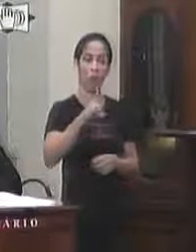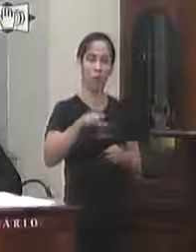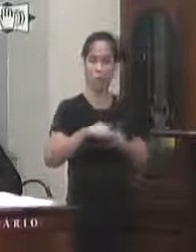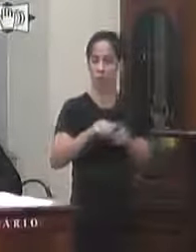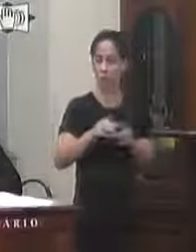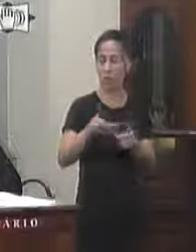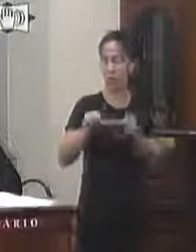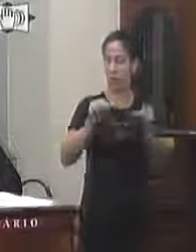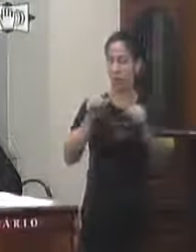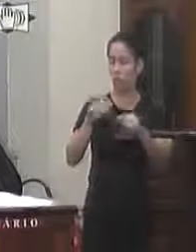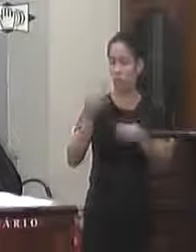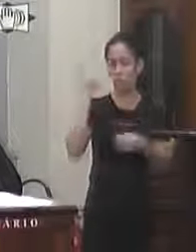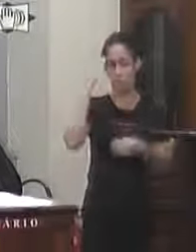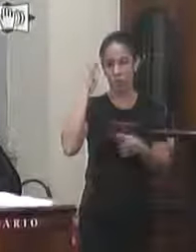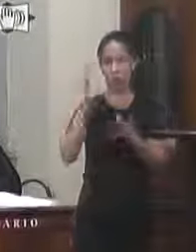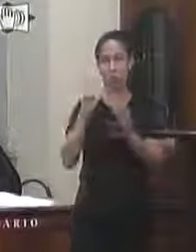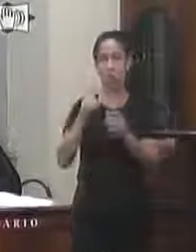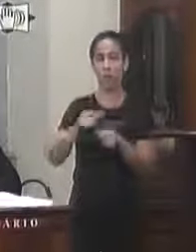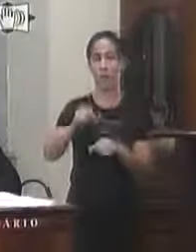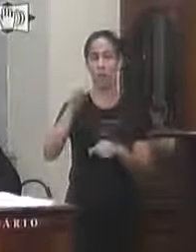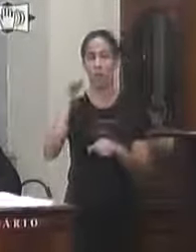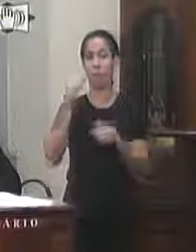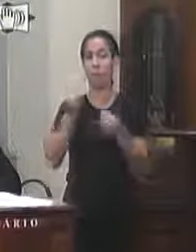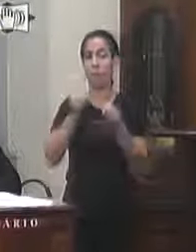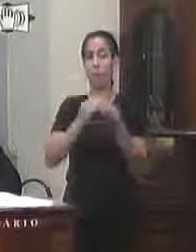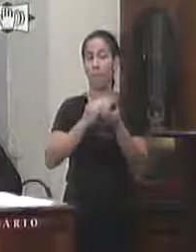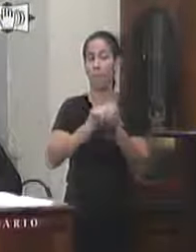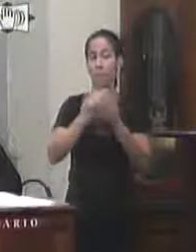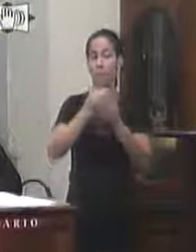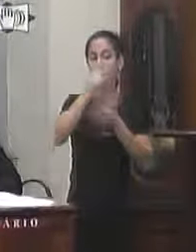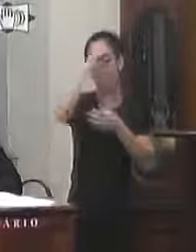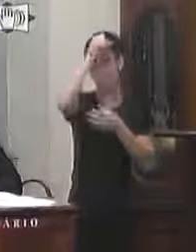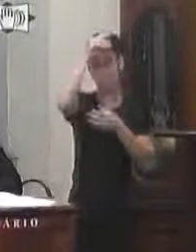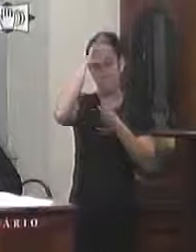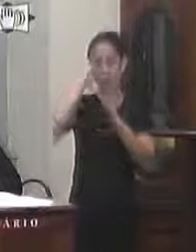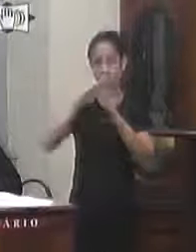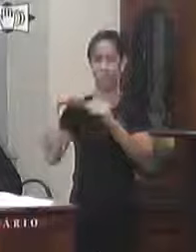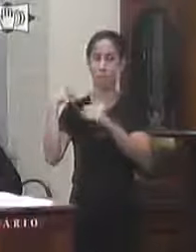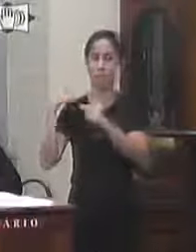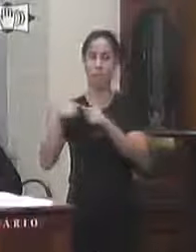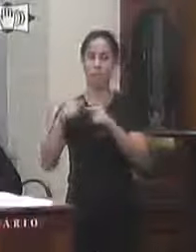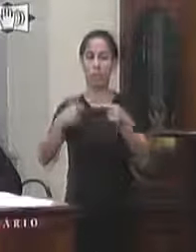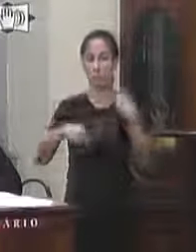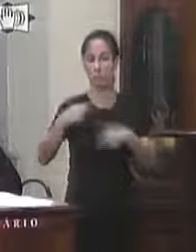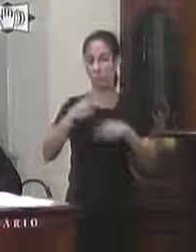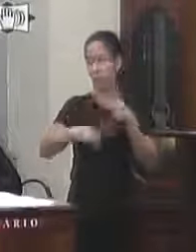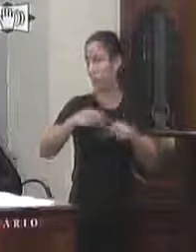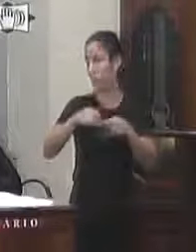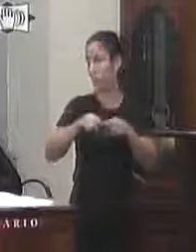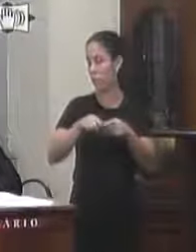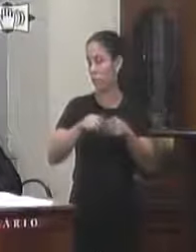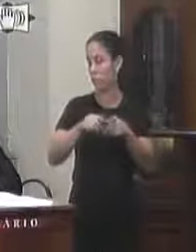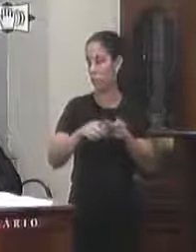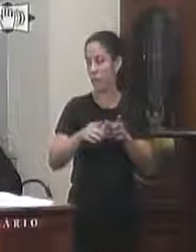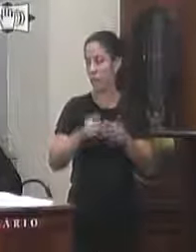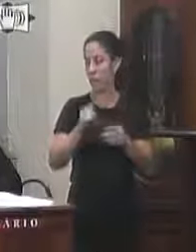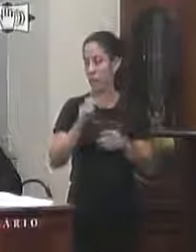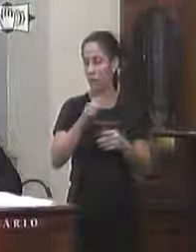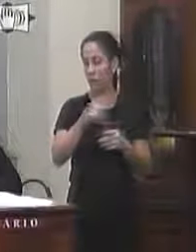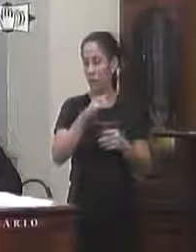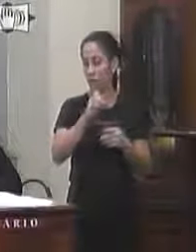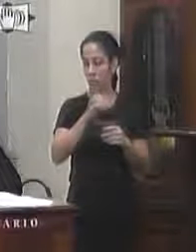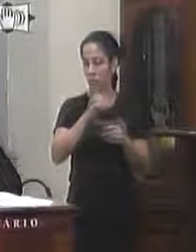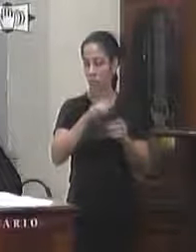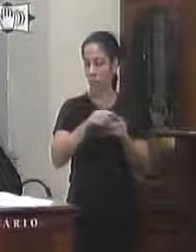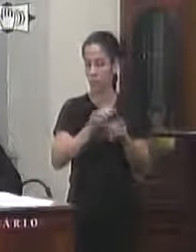admite colher racional coletiva de prioridades de respeito à iniciativa legislativa de políticas públicas trata-se da prerrogativa geralmente atribuída ao poder